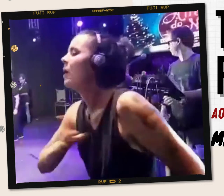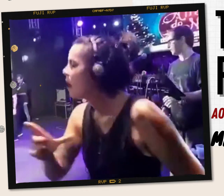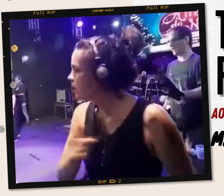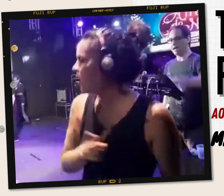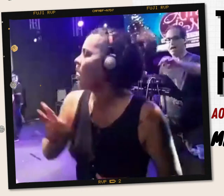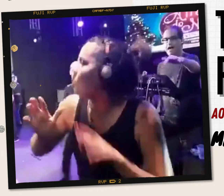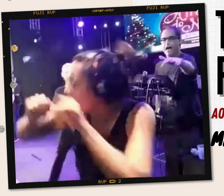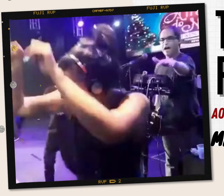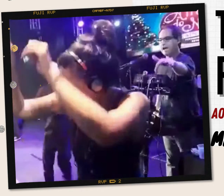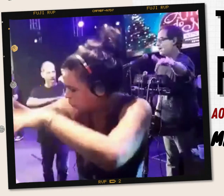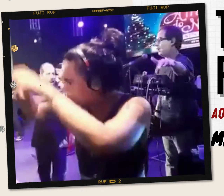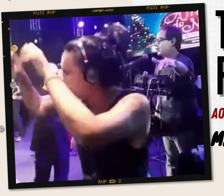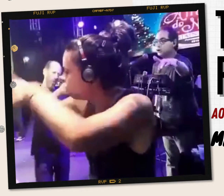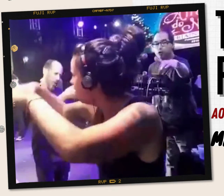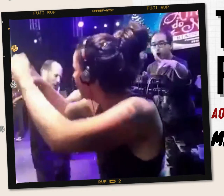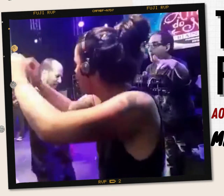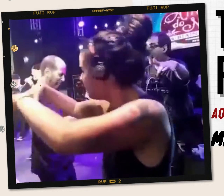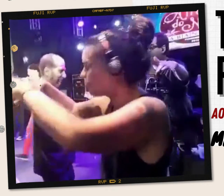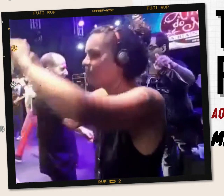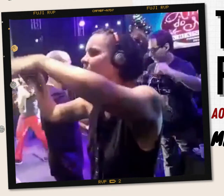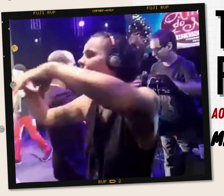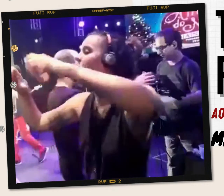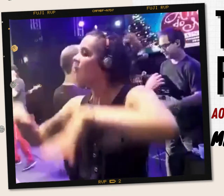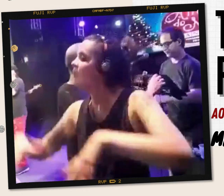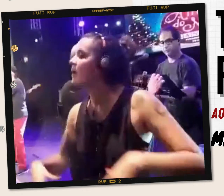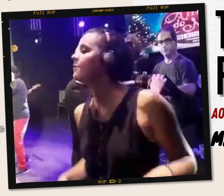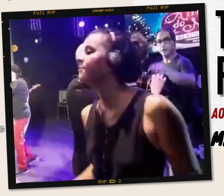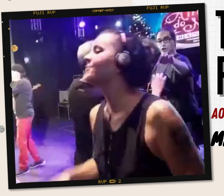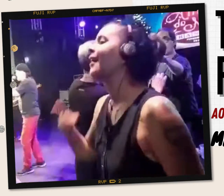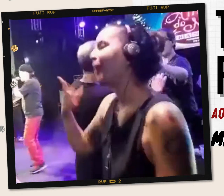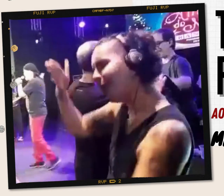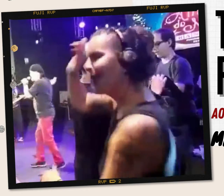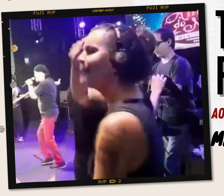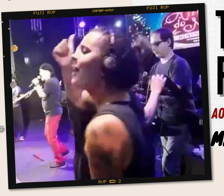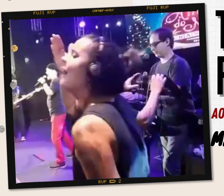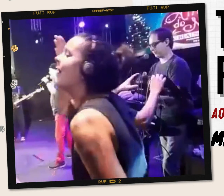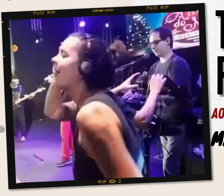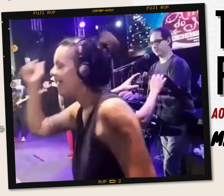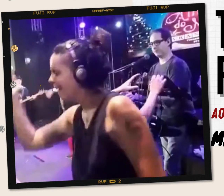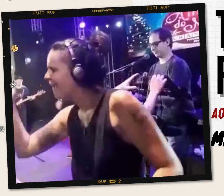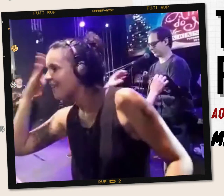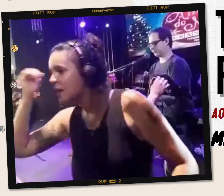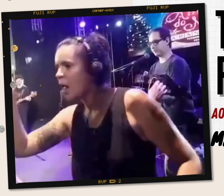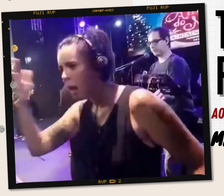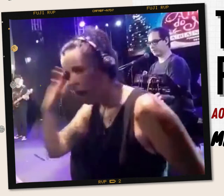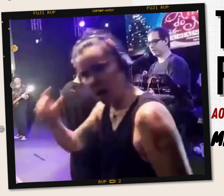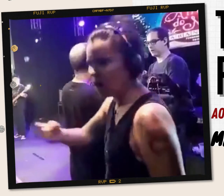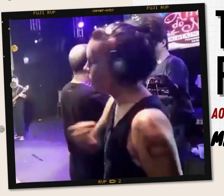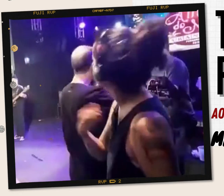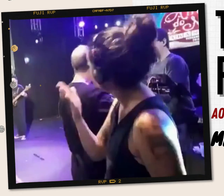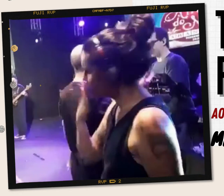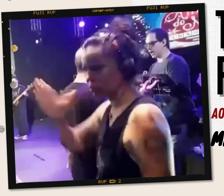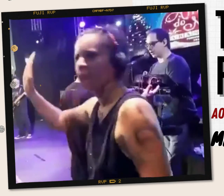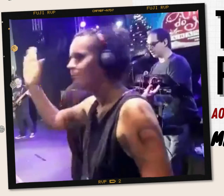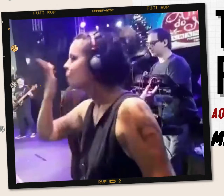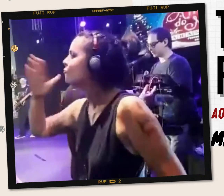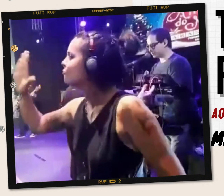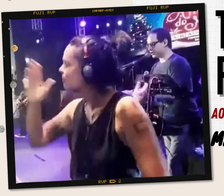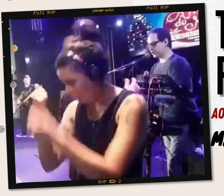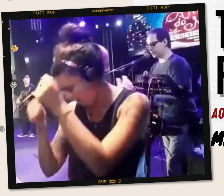prometi um